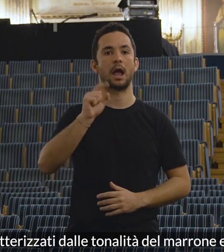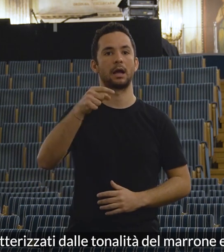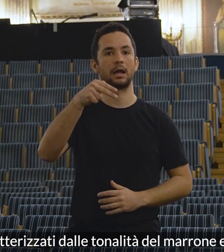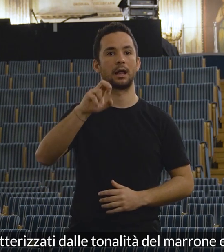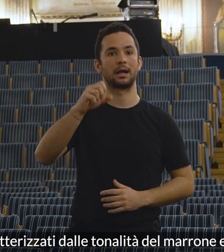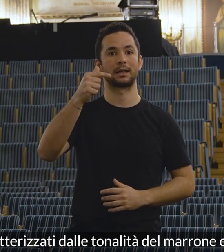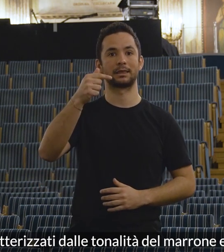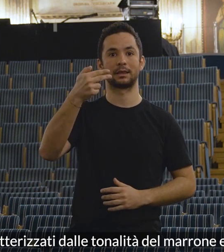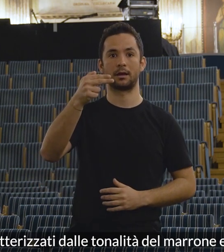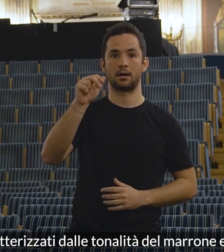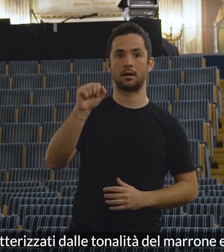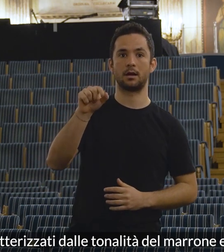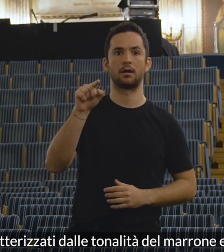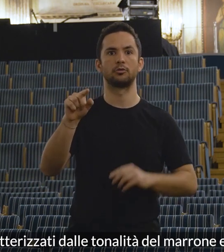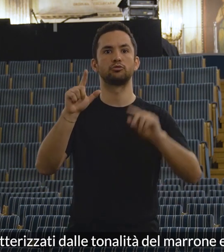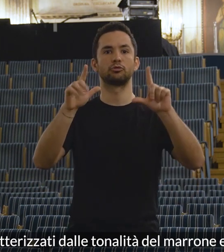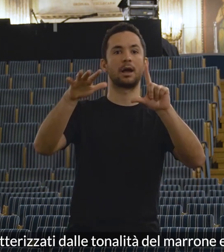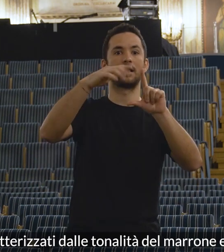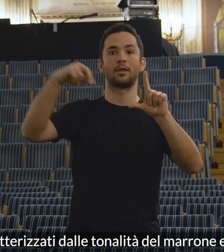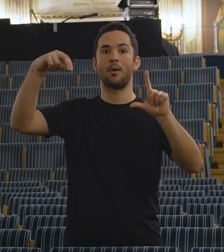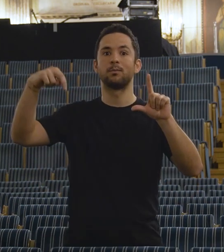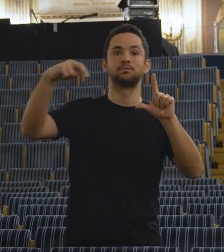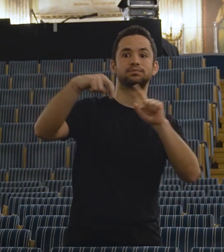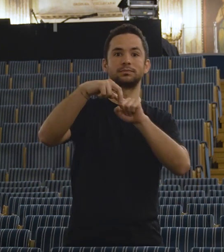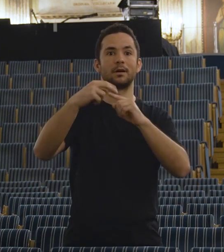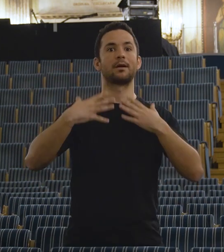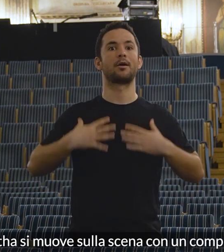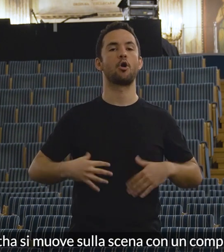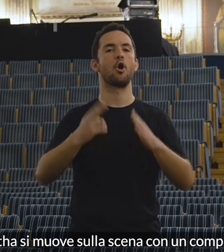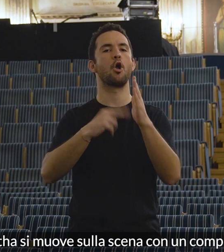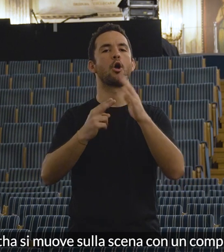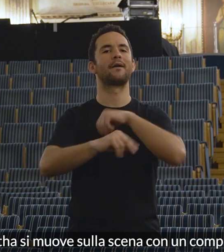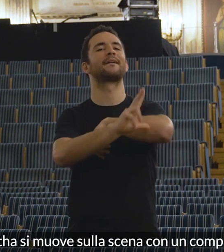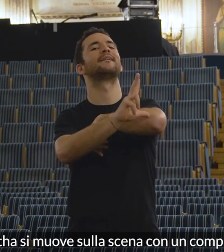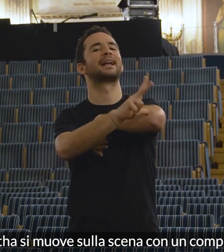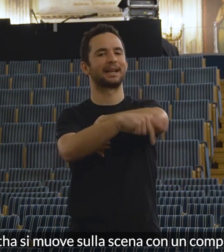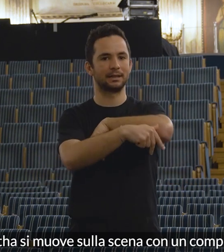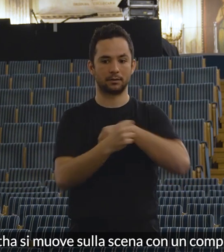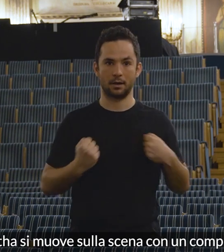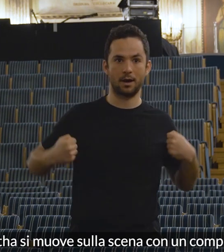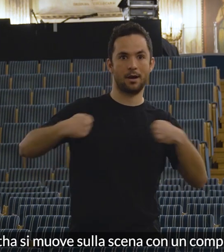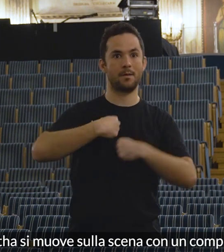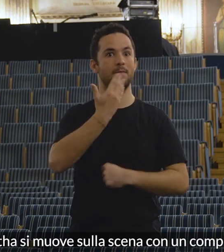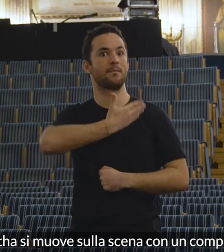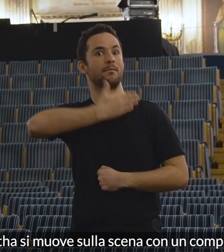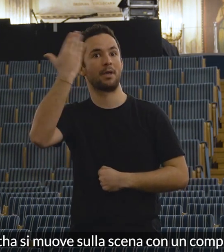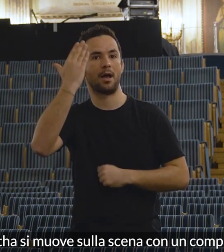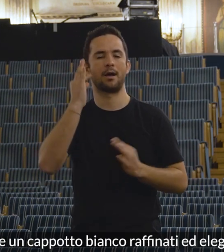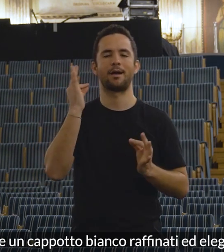dalle tonalità del marrone e del beige. Agneta si muove sulla scena con un completo verde e un